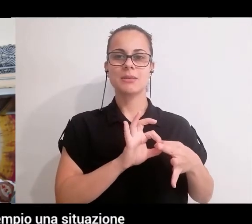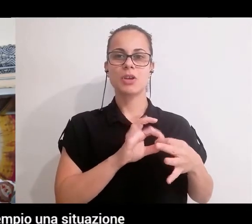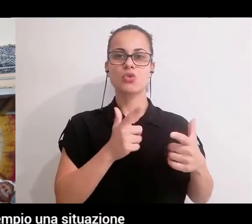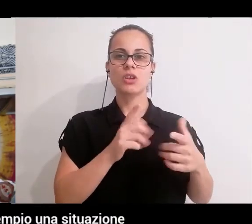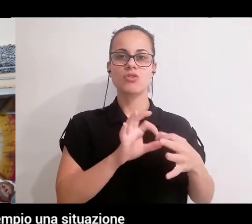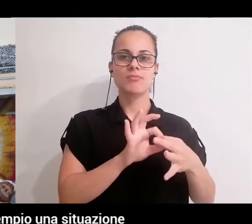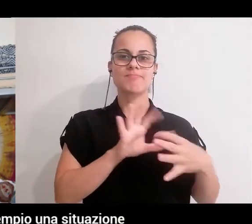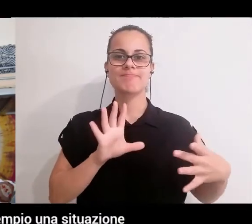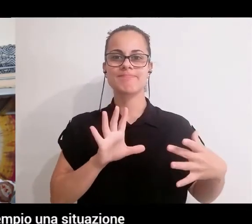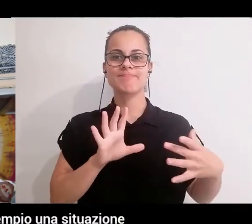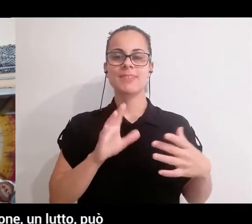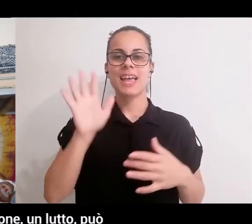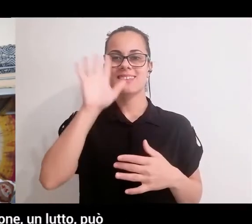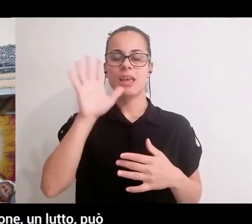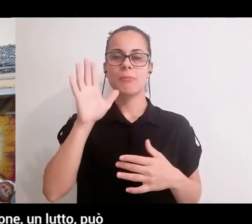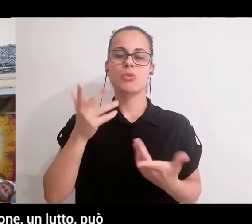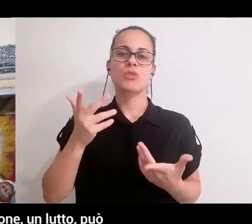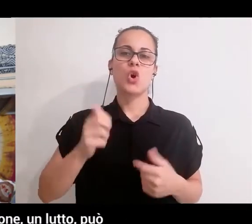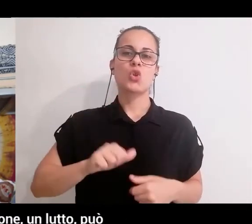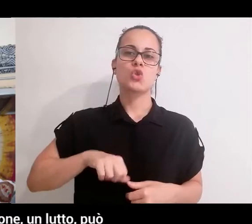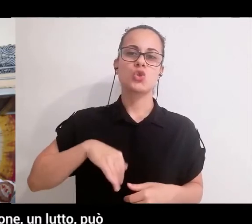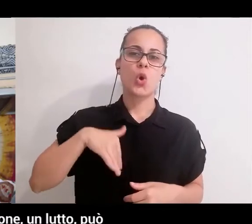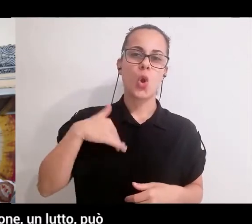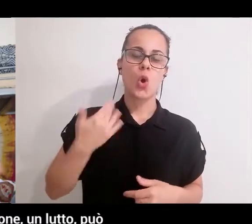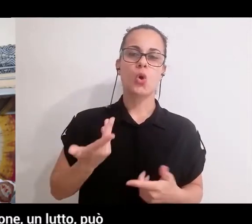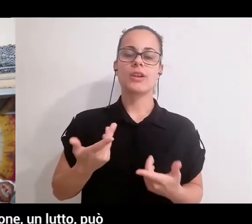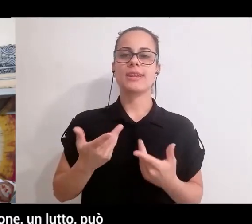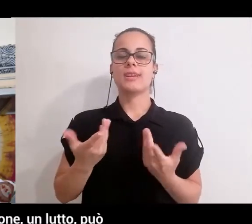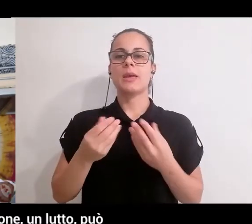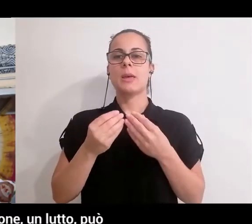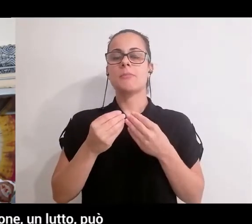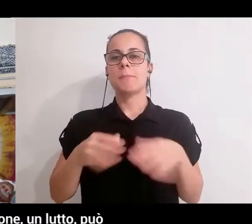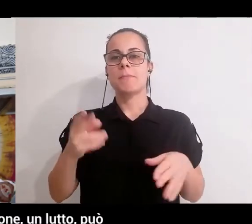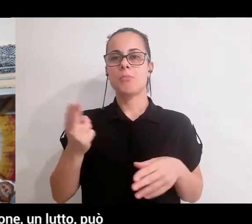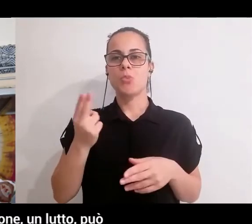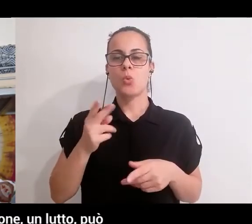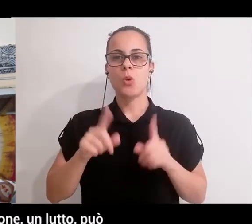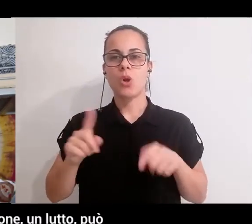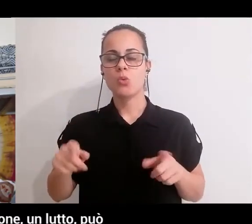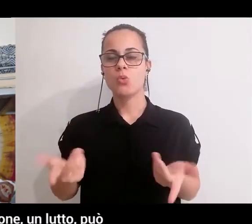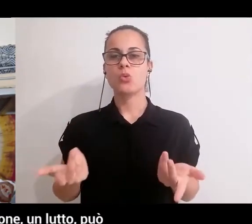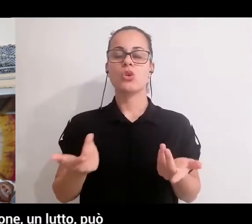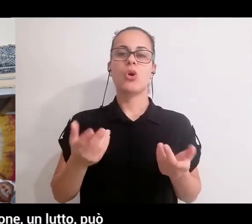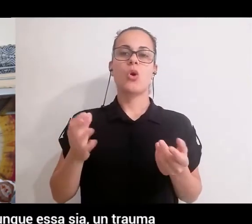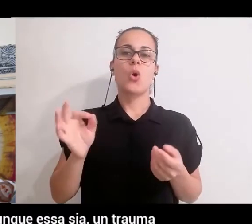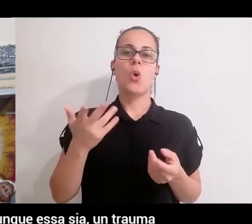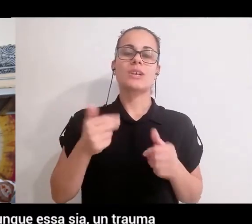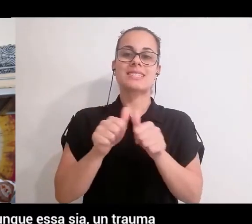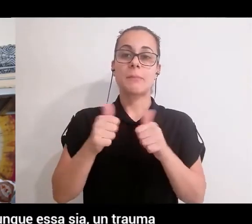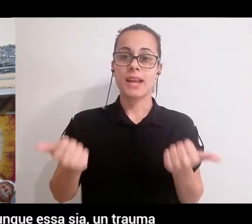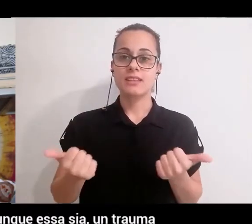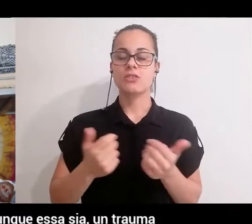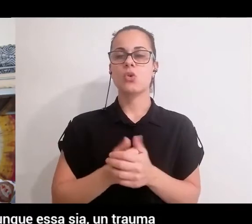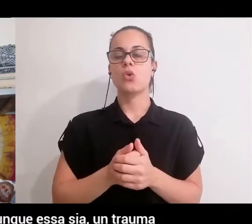situazione può essere ad esempio una situazione dolorosa una perdita, la fine di una relazione, un lutto, può essere una